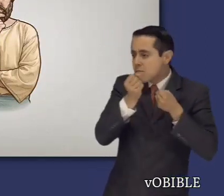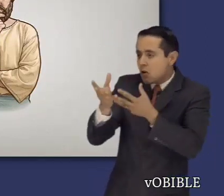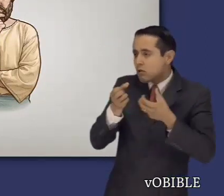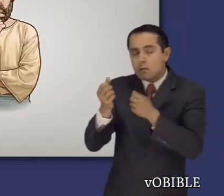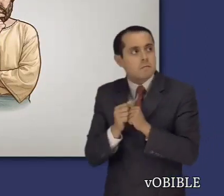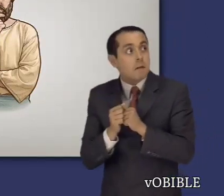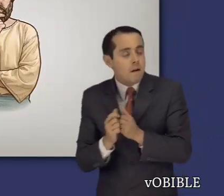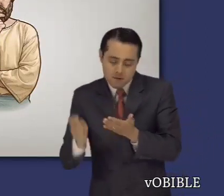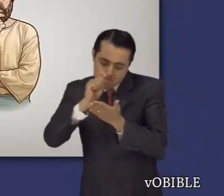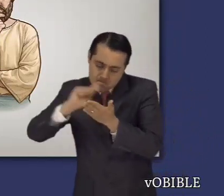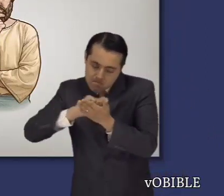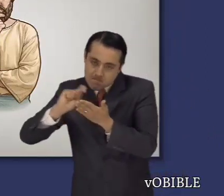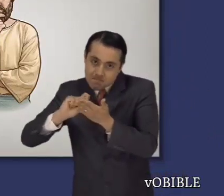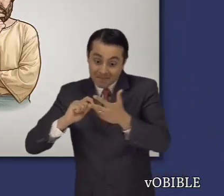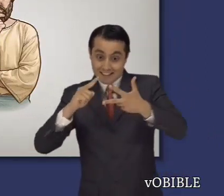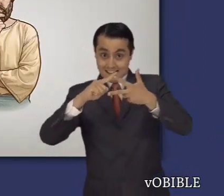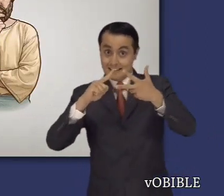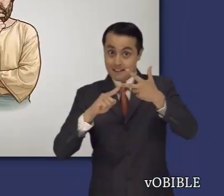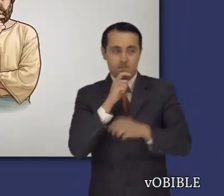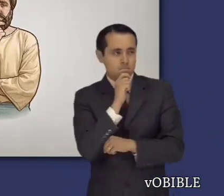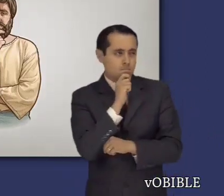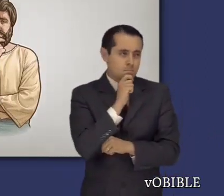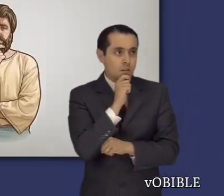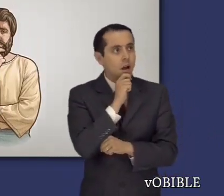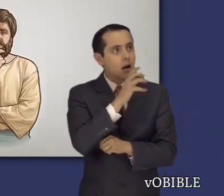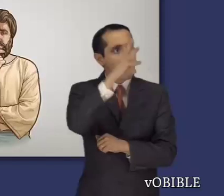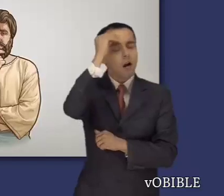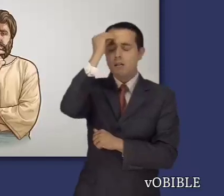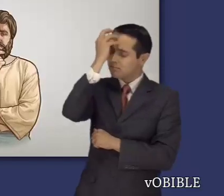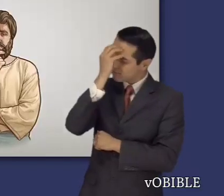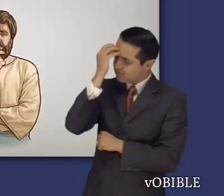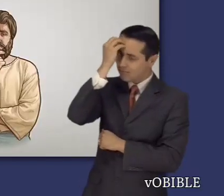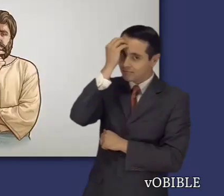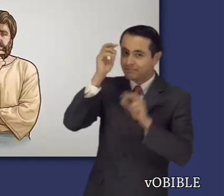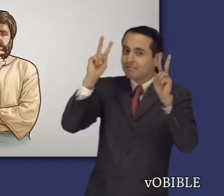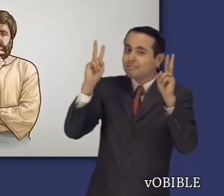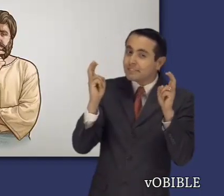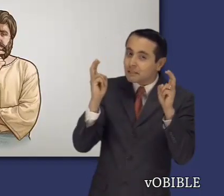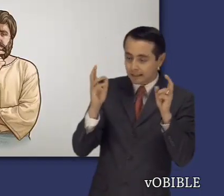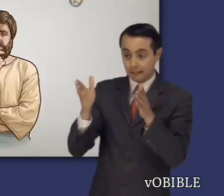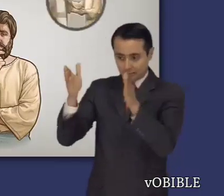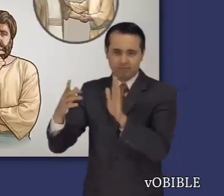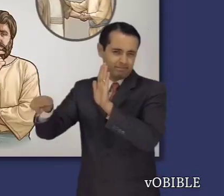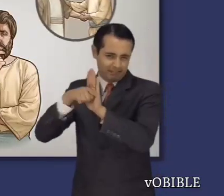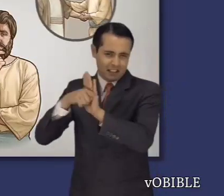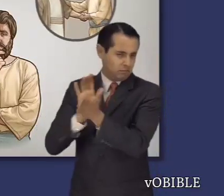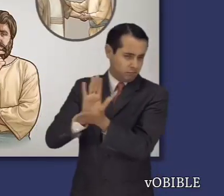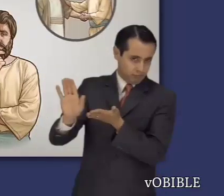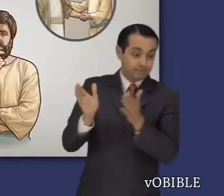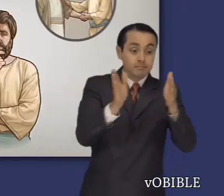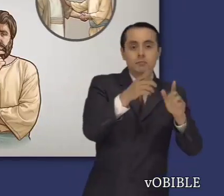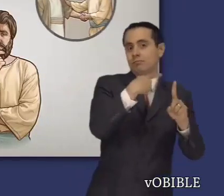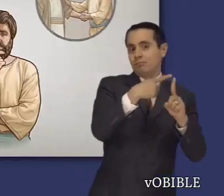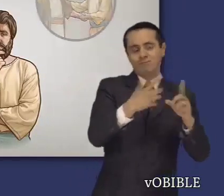pensar al lector. Muchos de estos proverbios contrastan características que debemos evitar con cualidades que